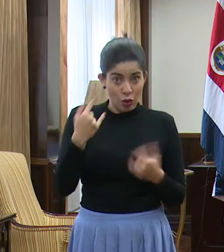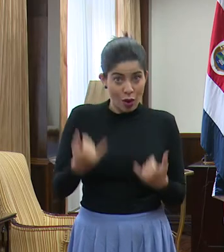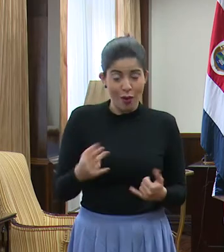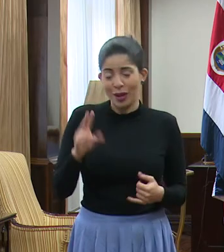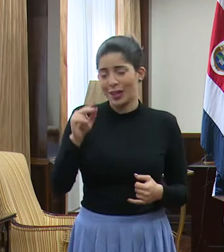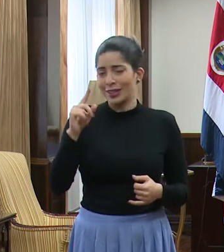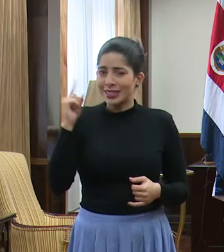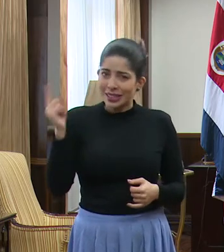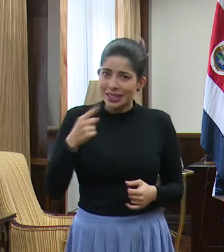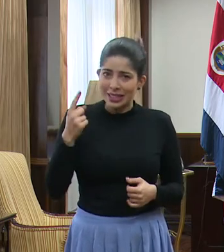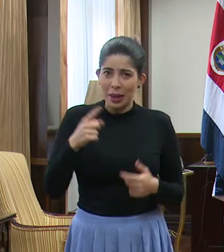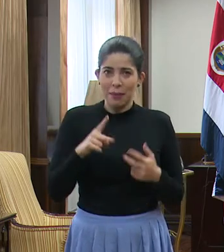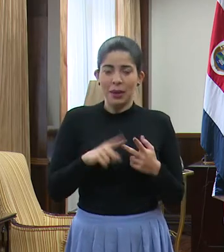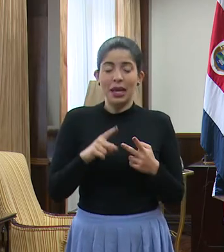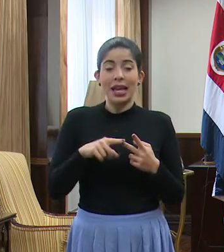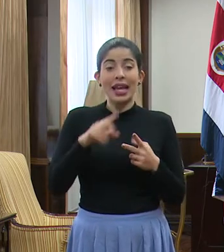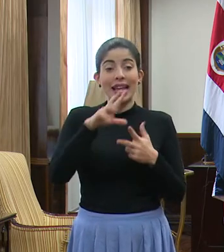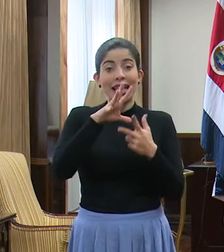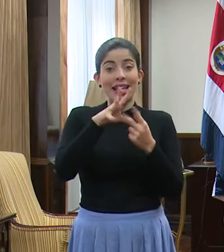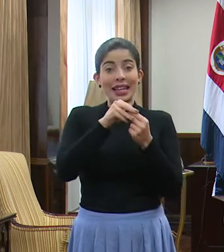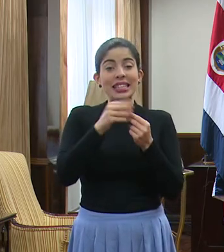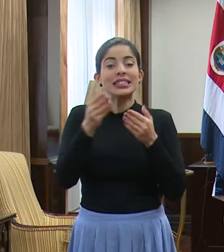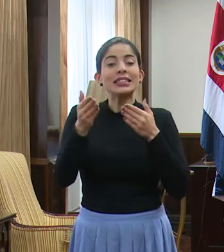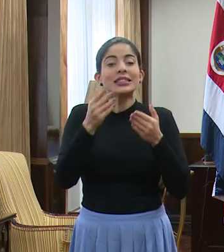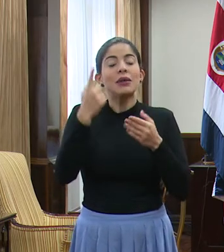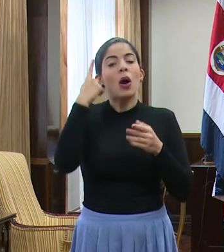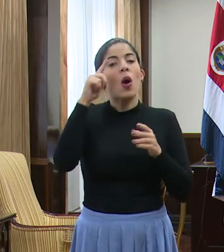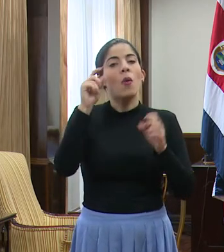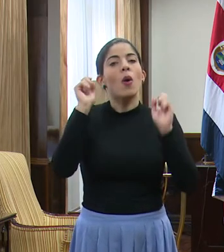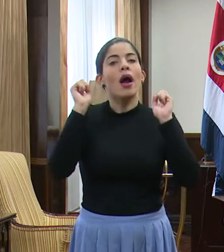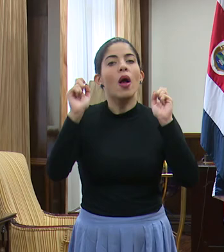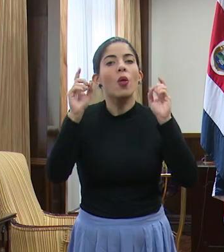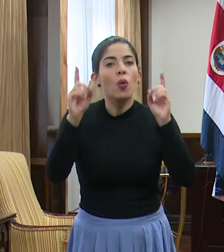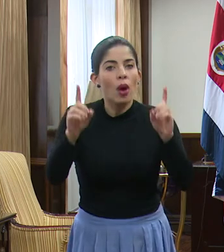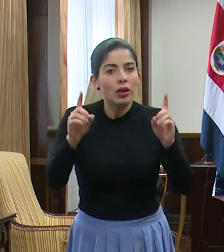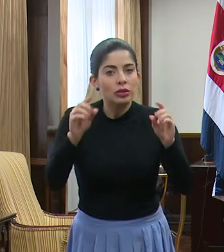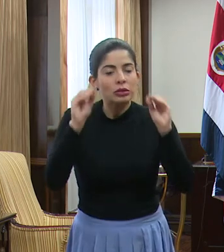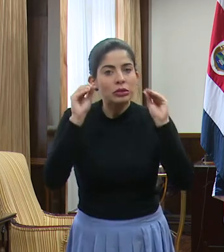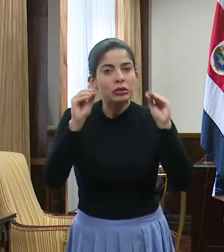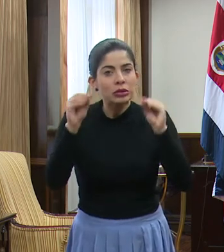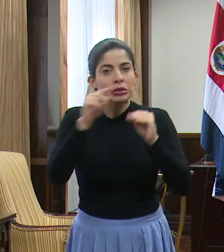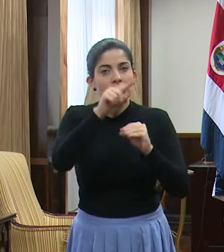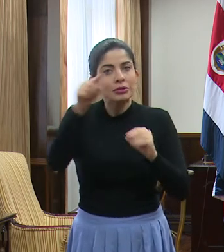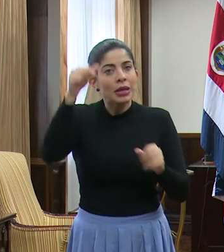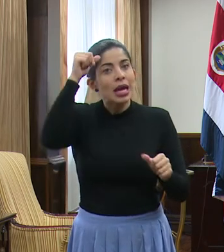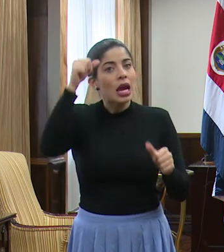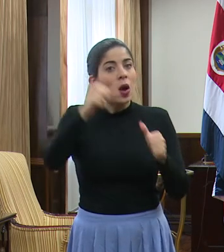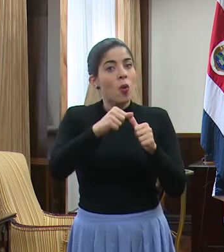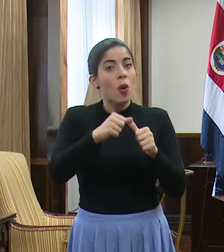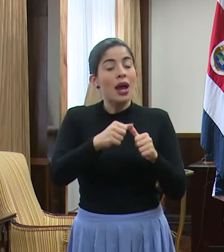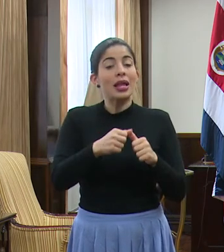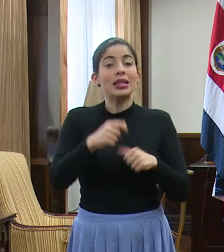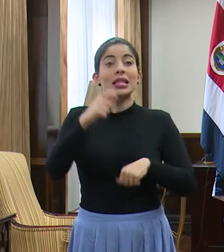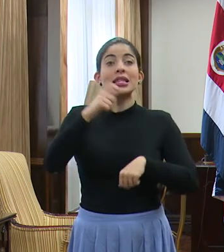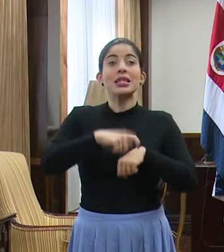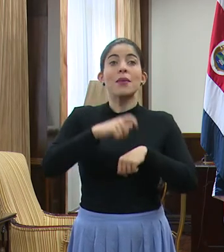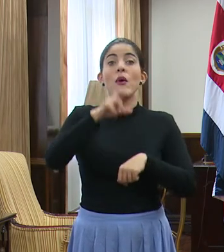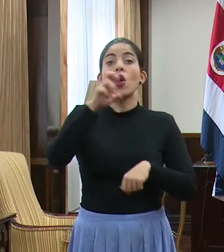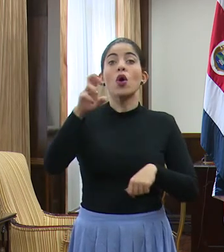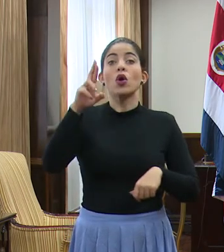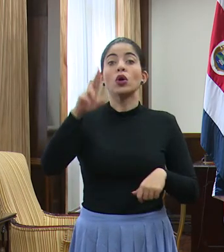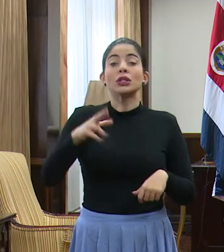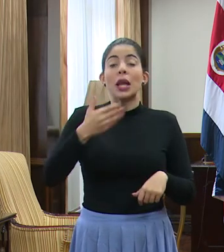es siempre. Que sirva esto de modelo educativo para recordarnos que los mejores tiempos de Costa Rica